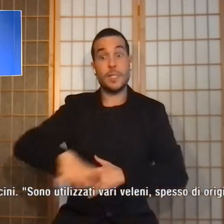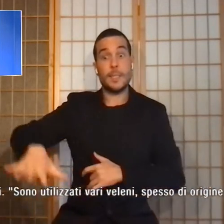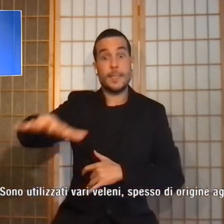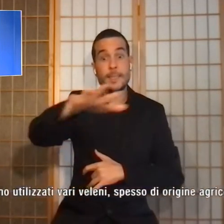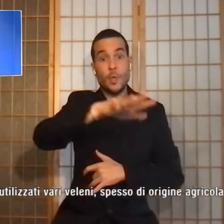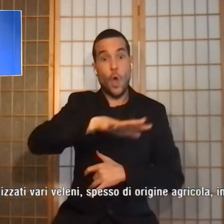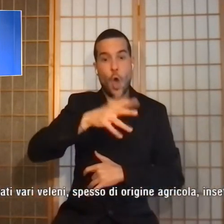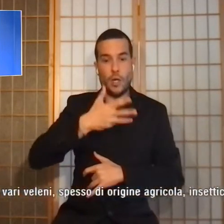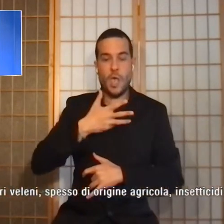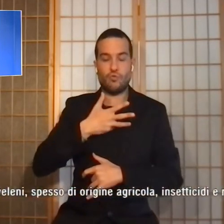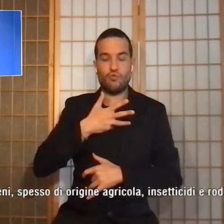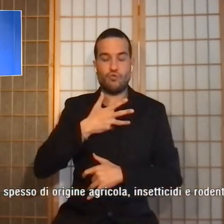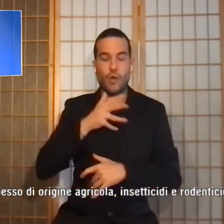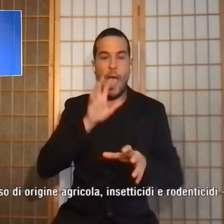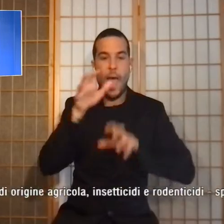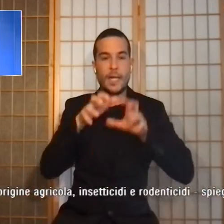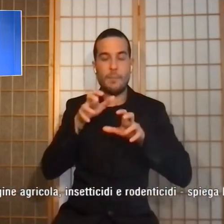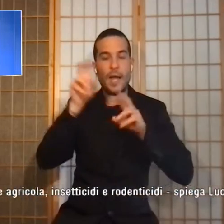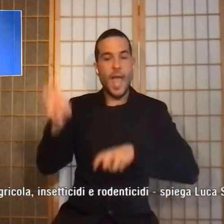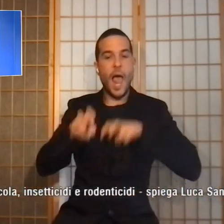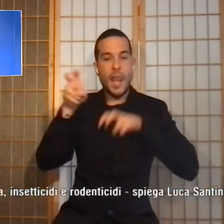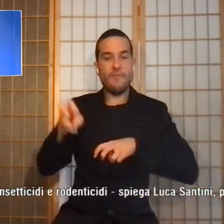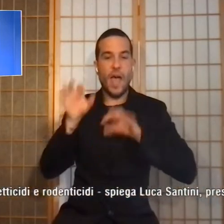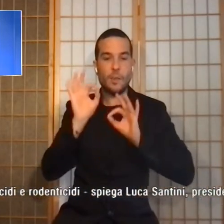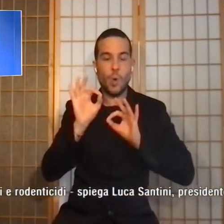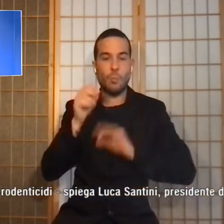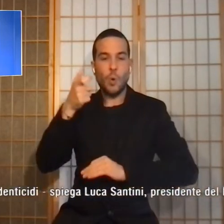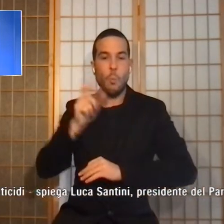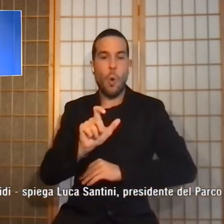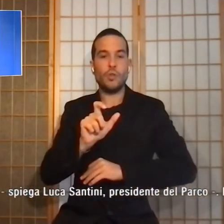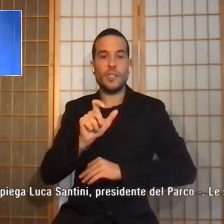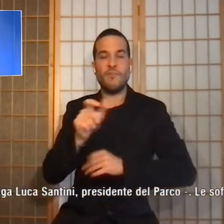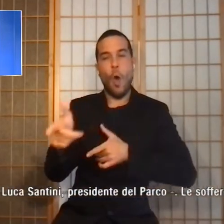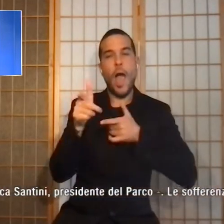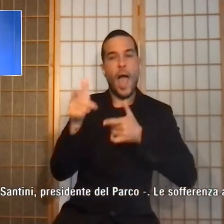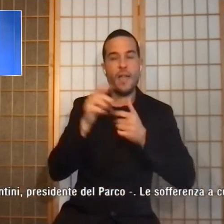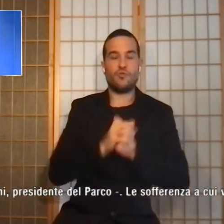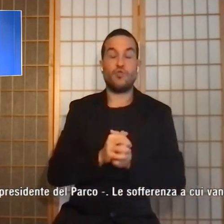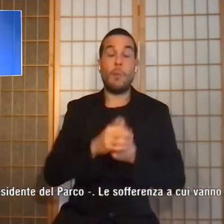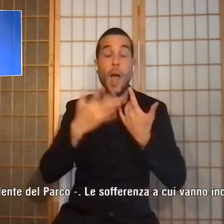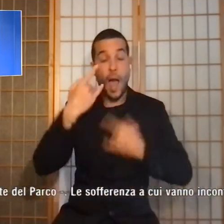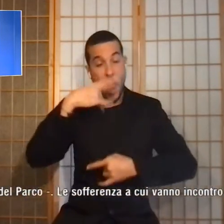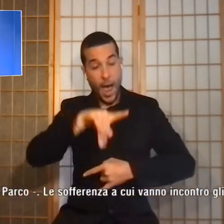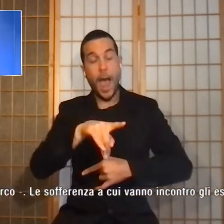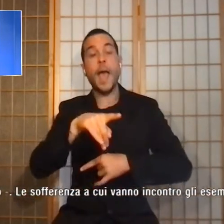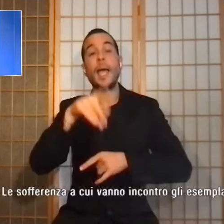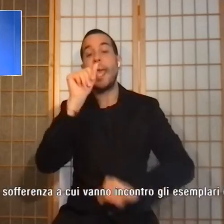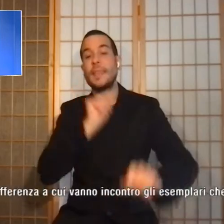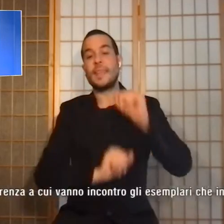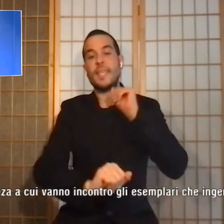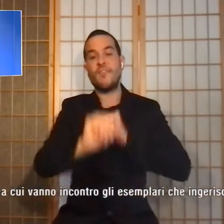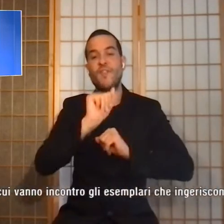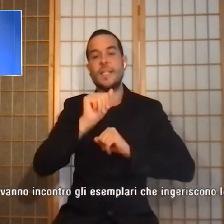allevati allo scopo di essere cacciati, ma anche per la difesa degli allevamenti bradi,